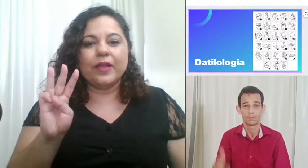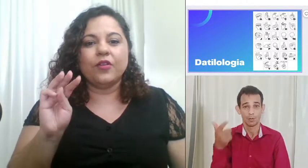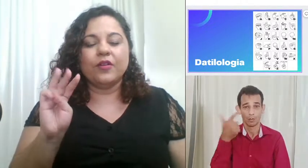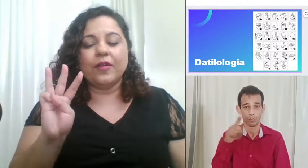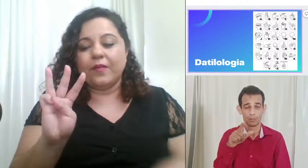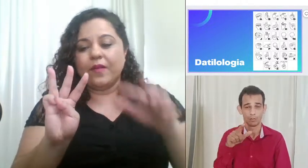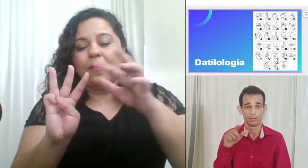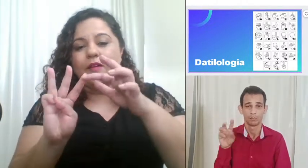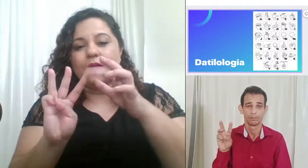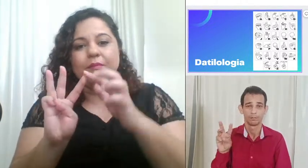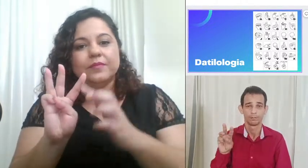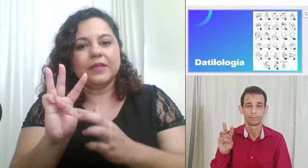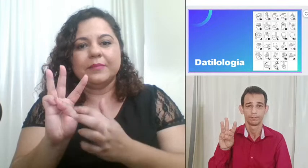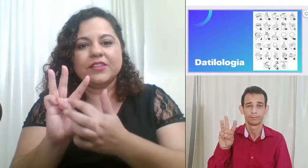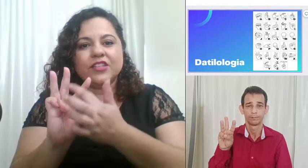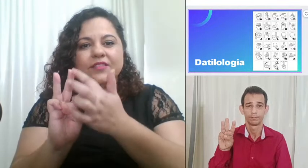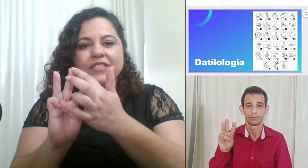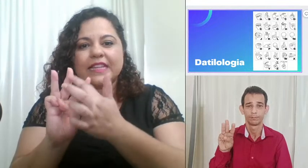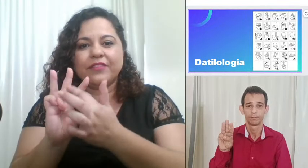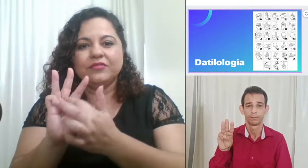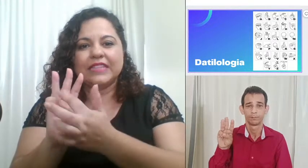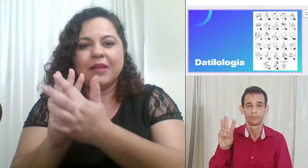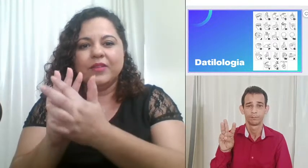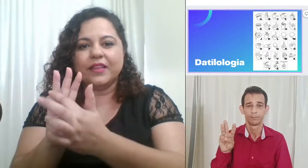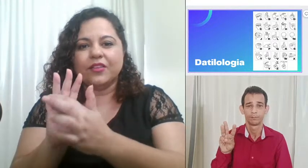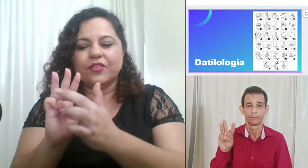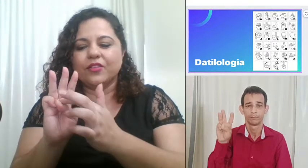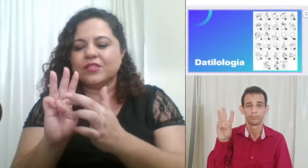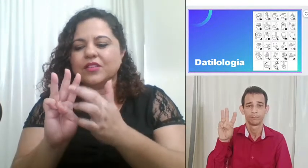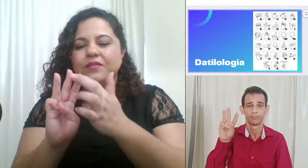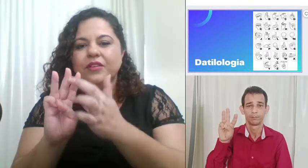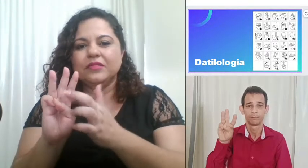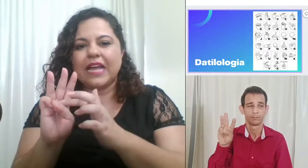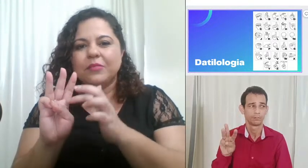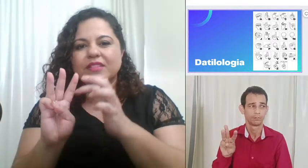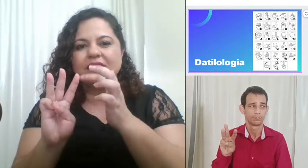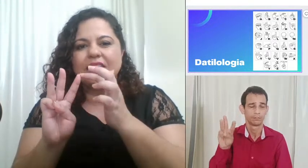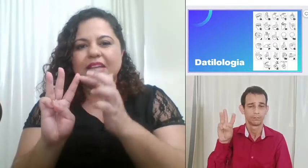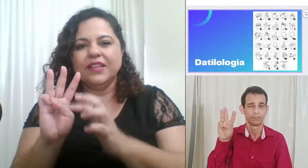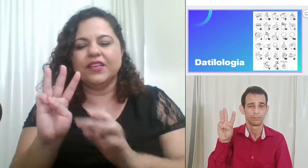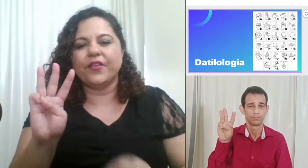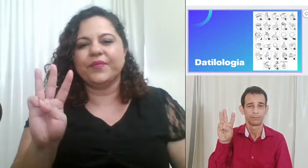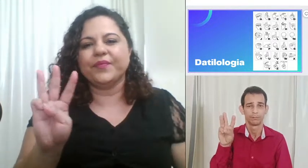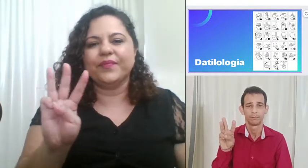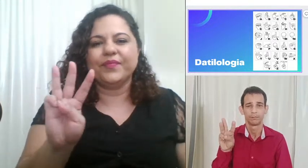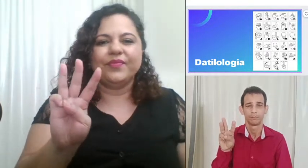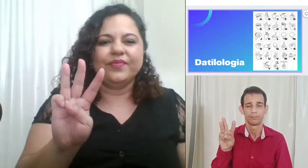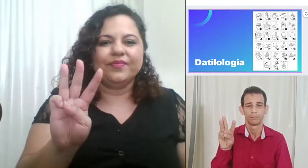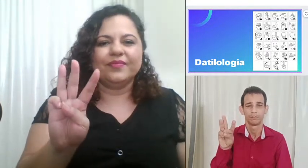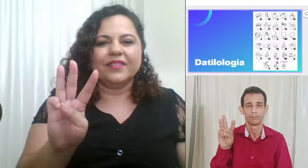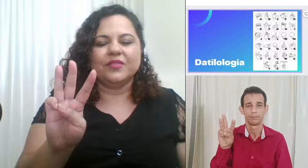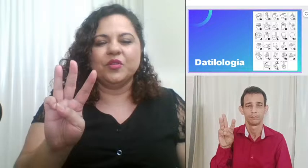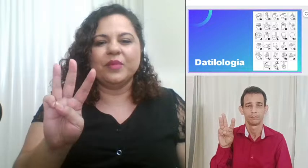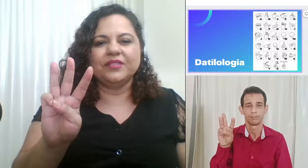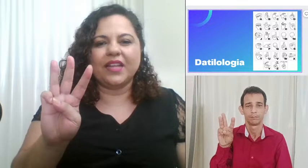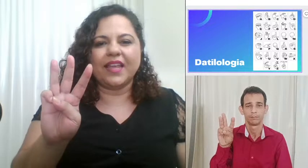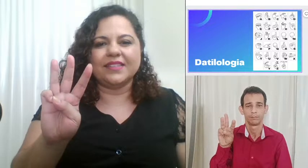ó imagina que você tá vendo um W aqui ó eu consigo ver um W desenhado aqui ó o número 3